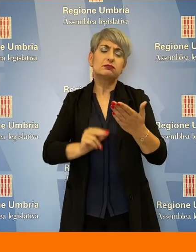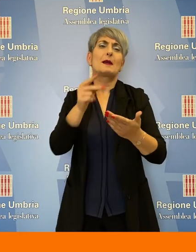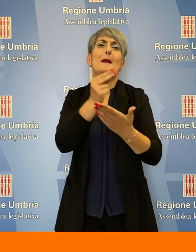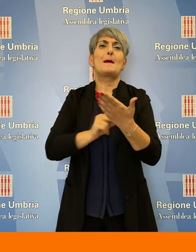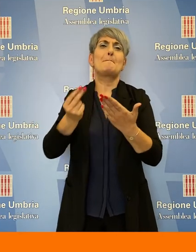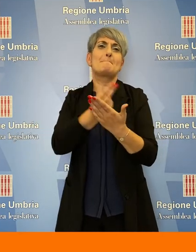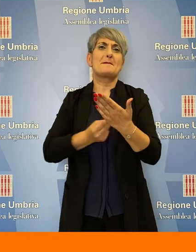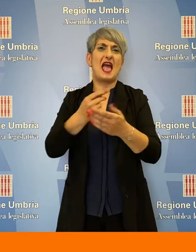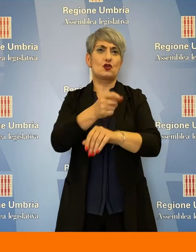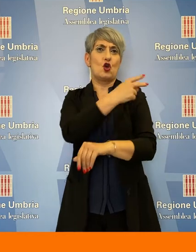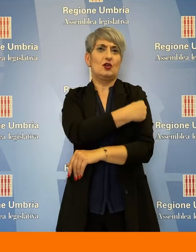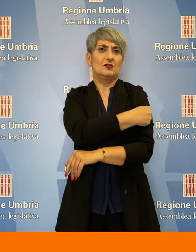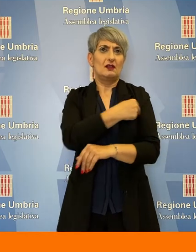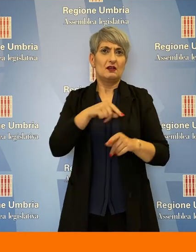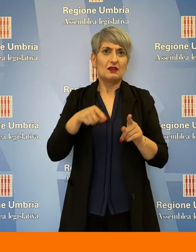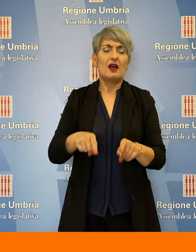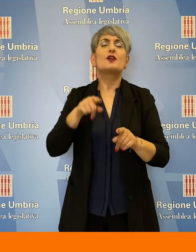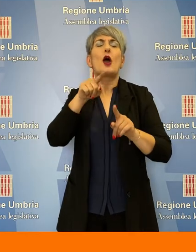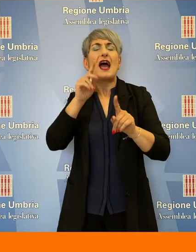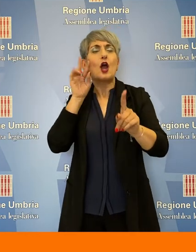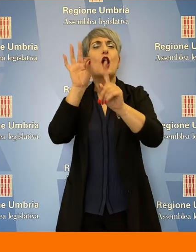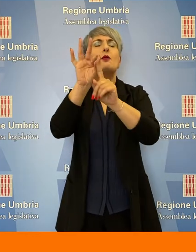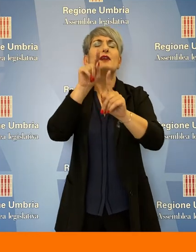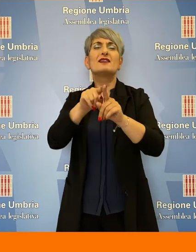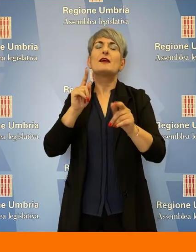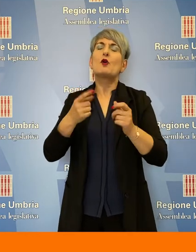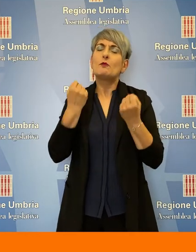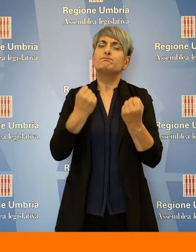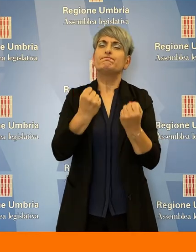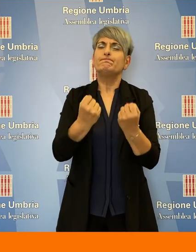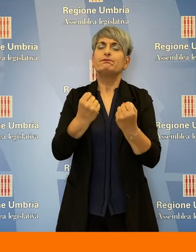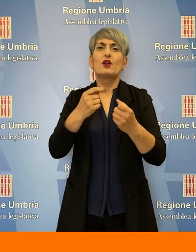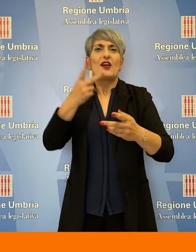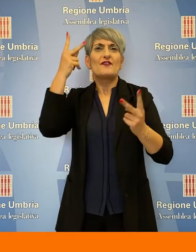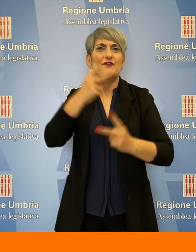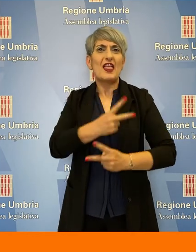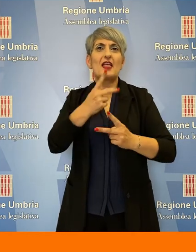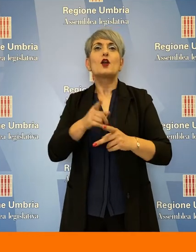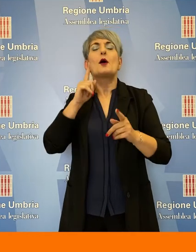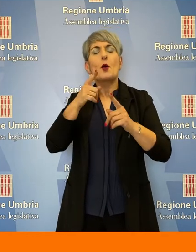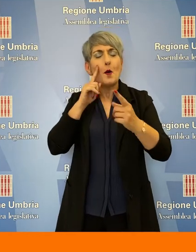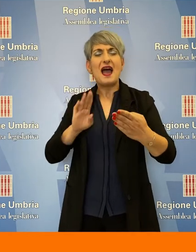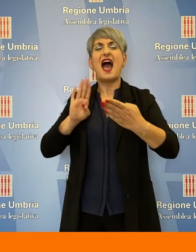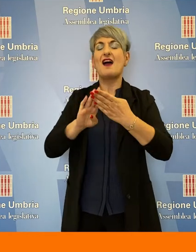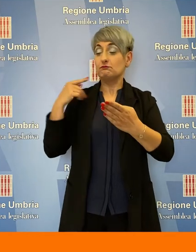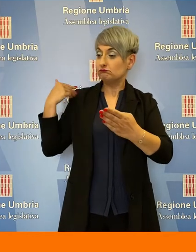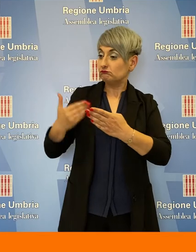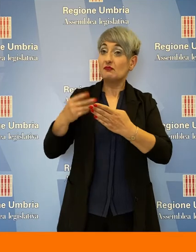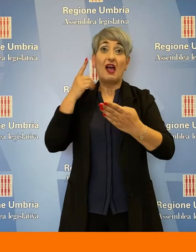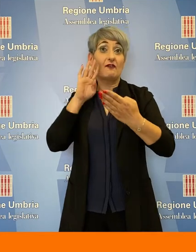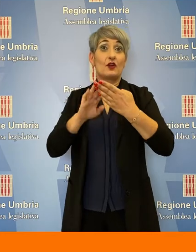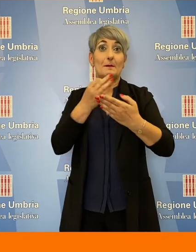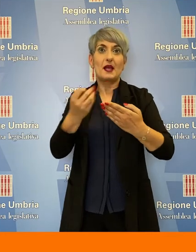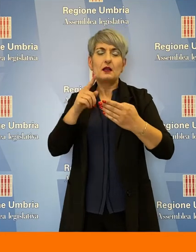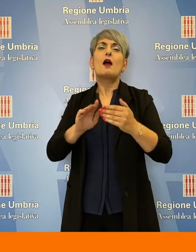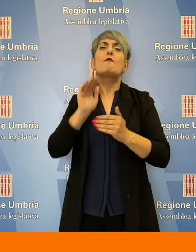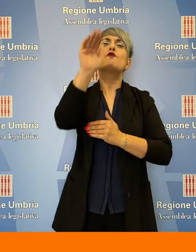anche nell'ottica di un efficace potenziamento che gli permetta di reggere ancora meglio di quanto avvenuto l'impatto di future eventuali